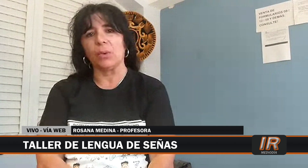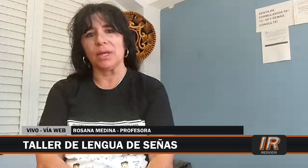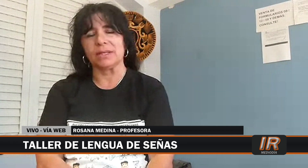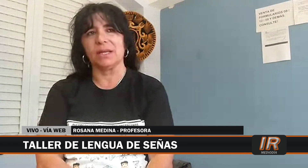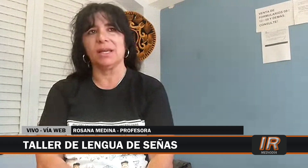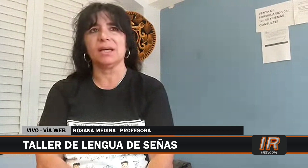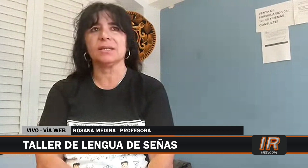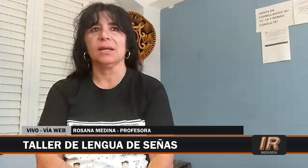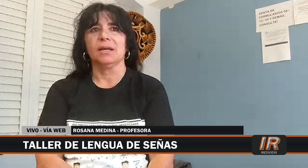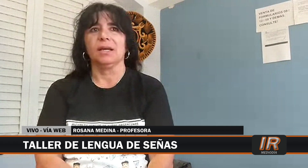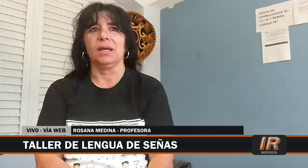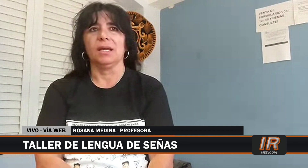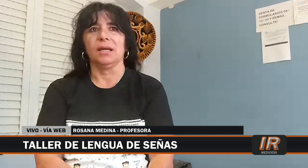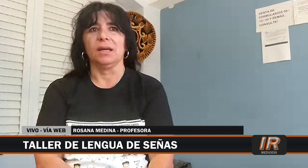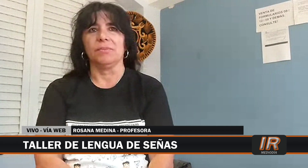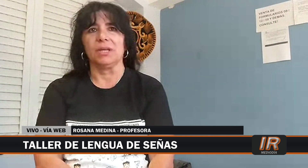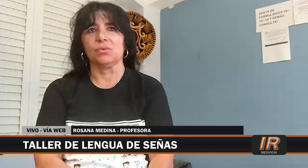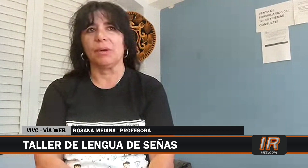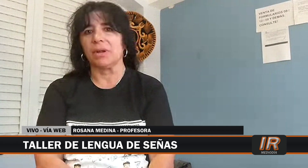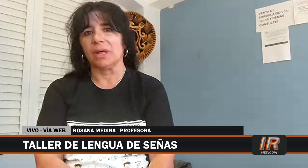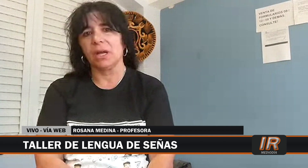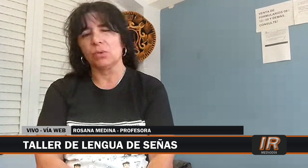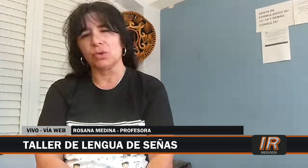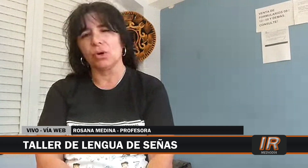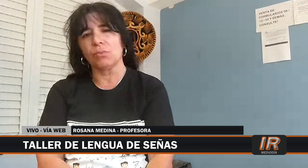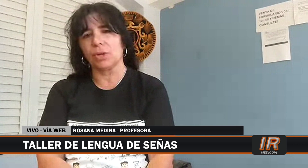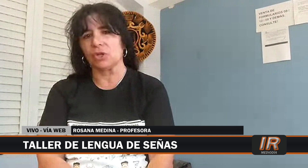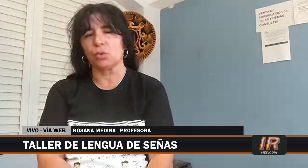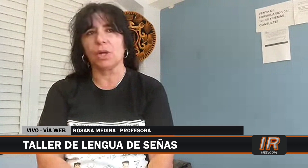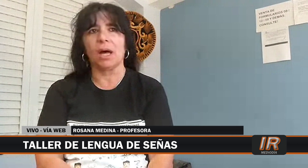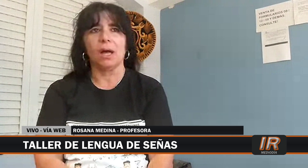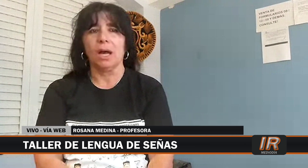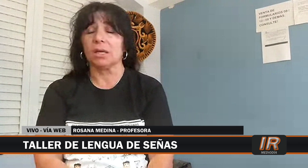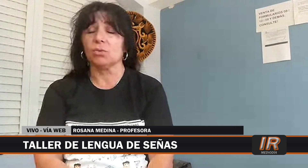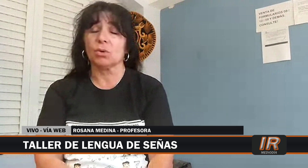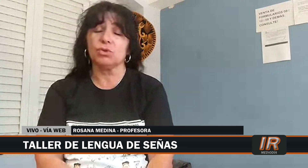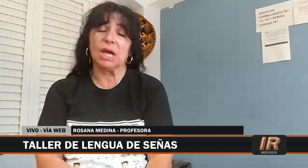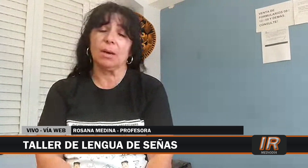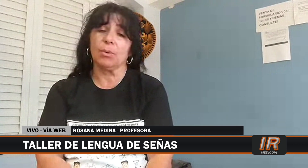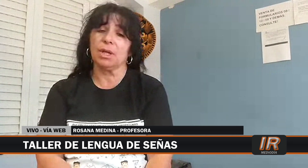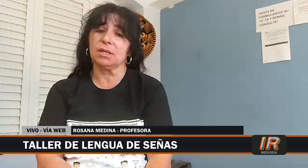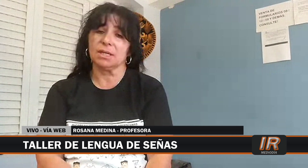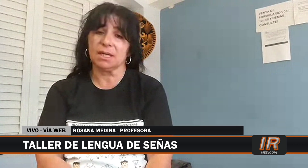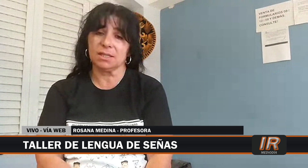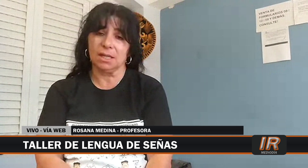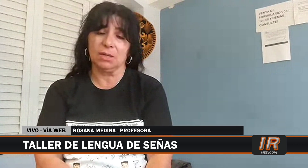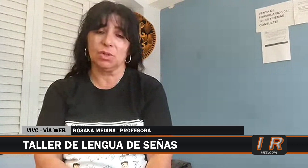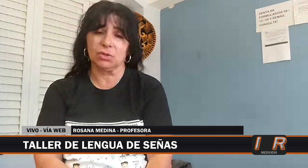Lengua de Seña, es una verdadera inclusión, porque ayuda a quien no escucha a poder insertarse en nuestra